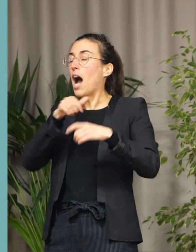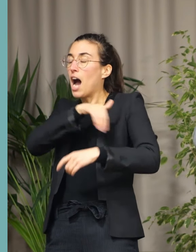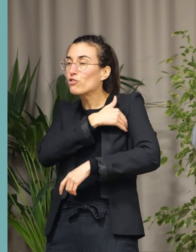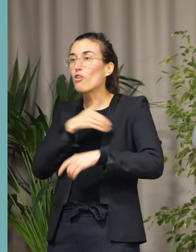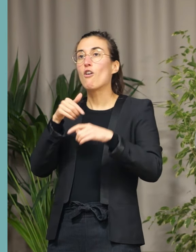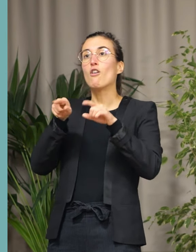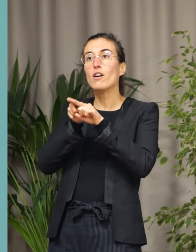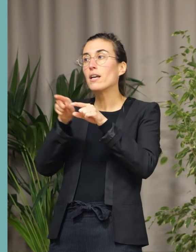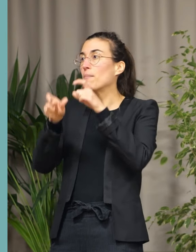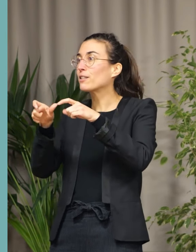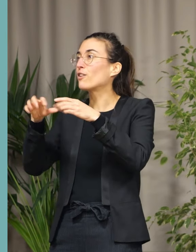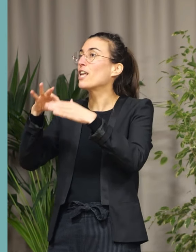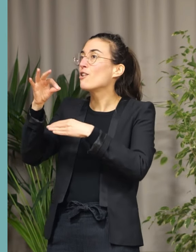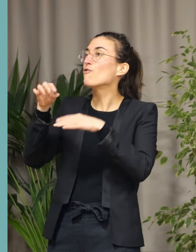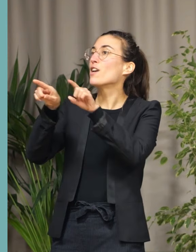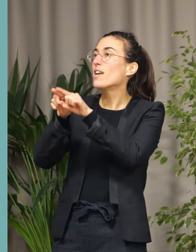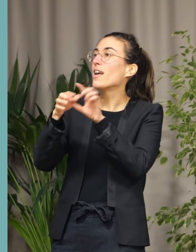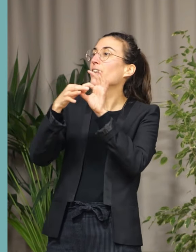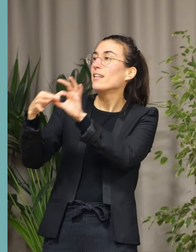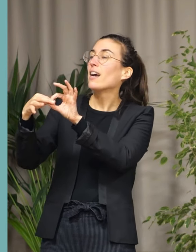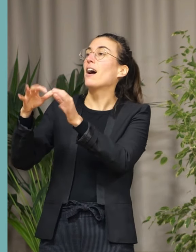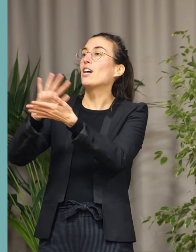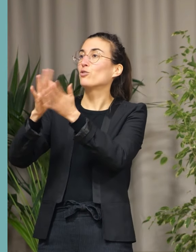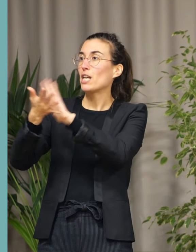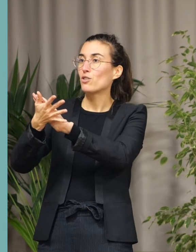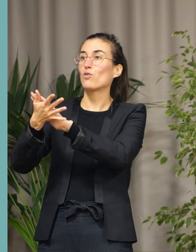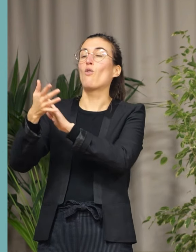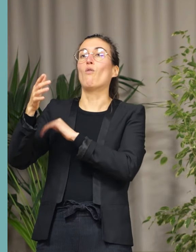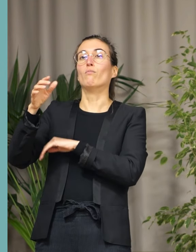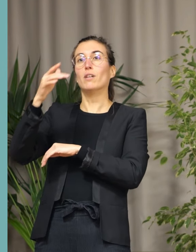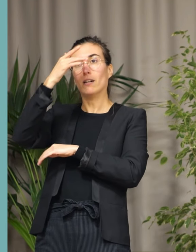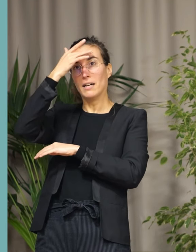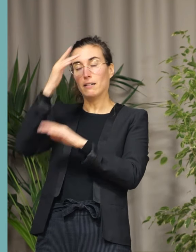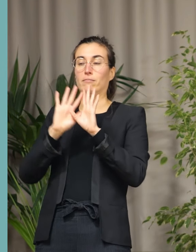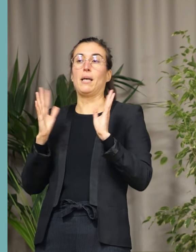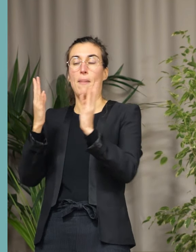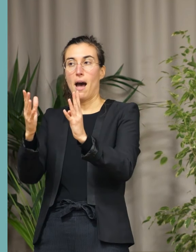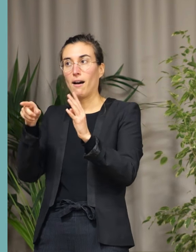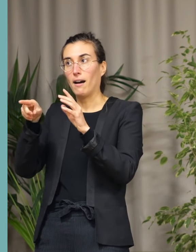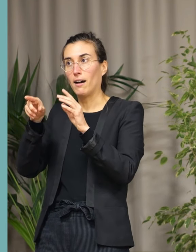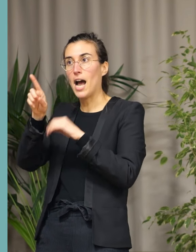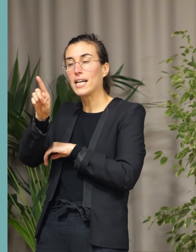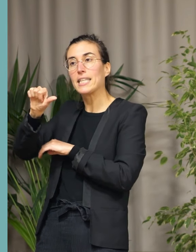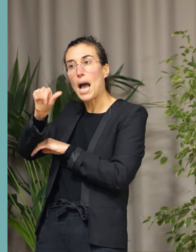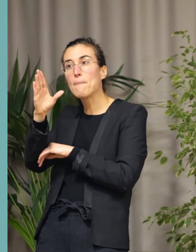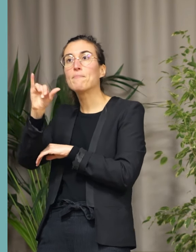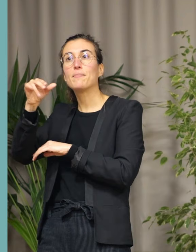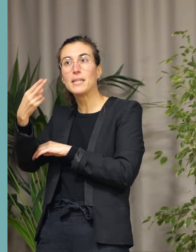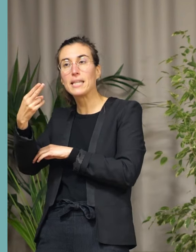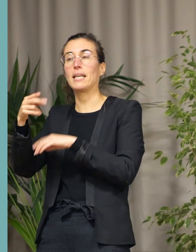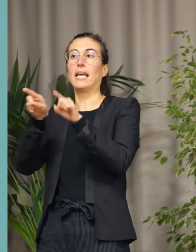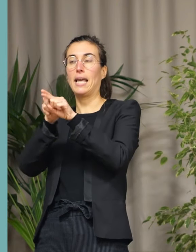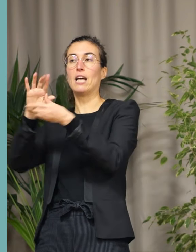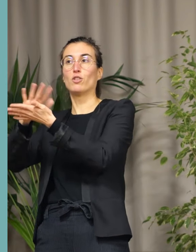Saint-Barre-Avec-Toi, nous avons pu organiser des expéditions de l'aide et cette expédition vers la